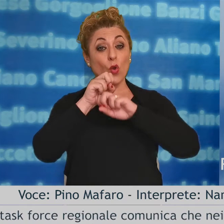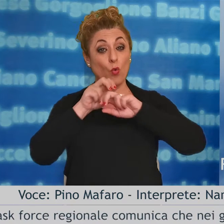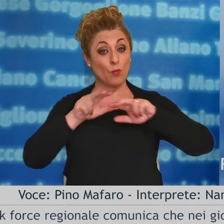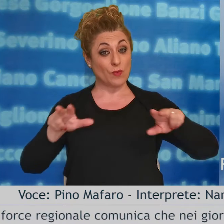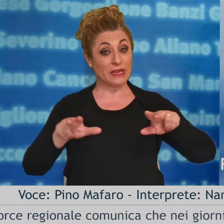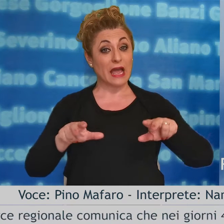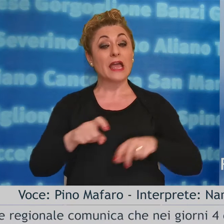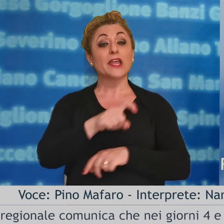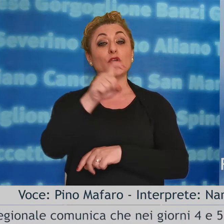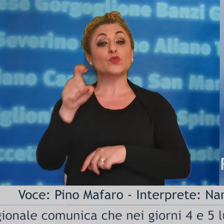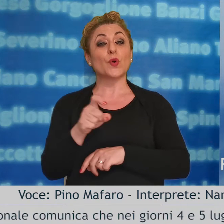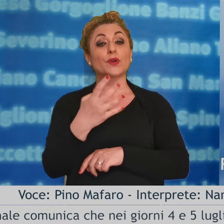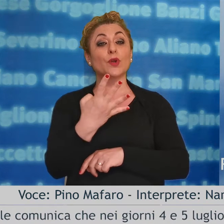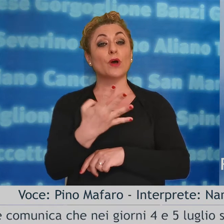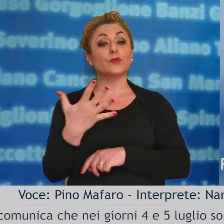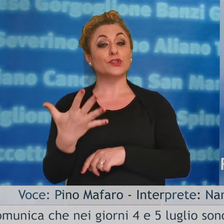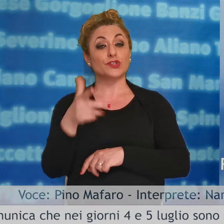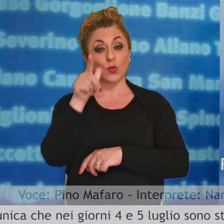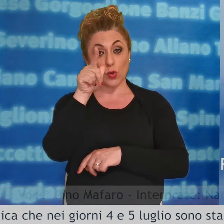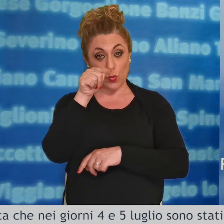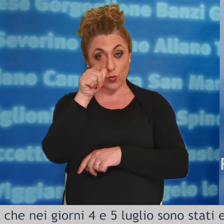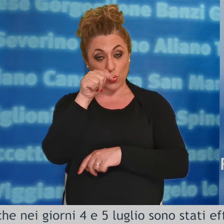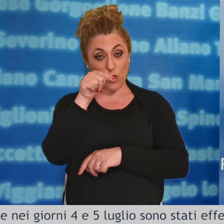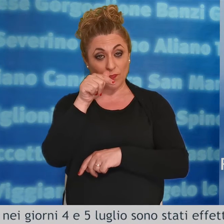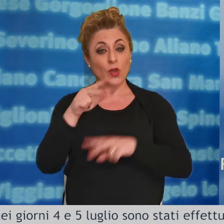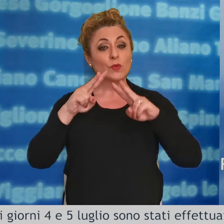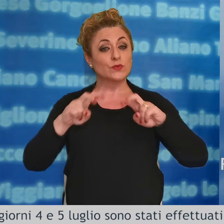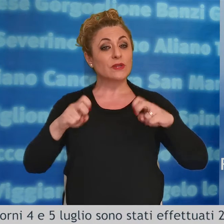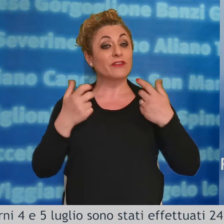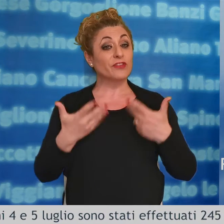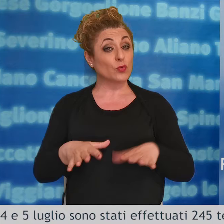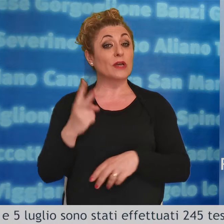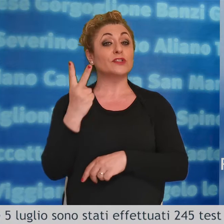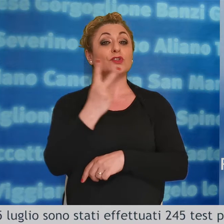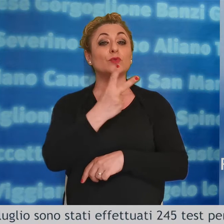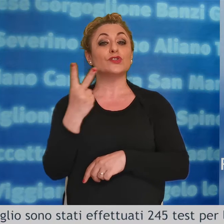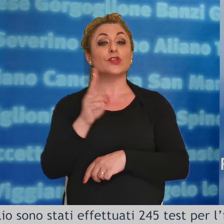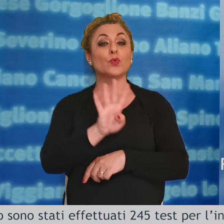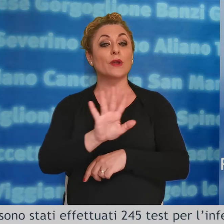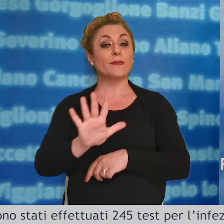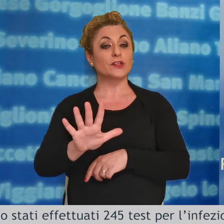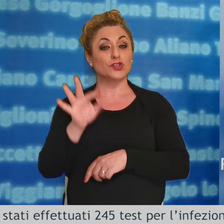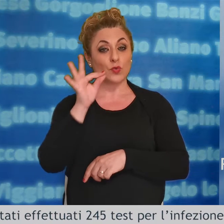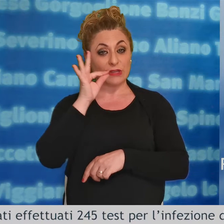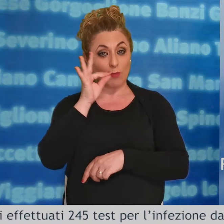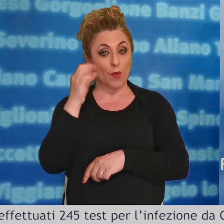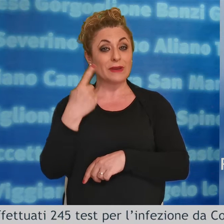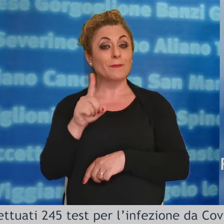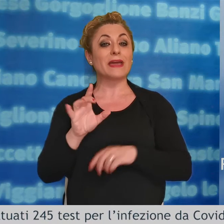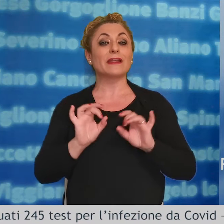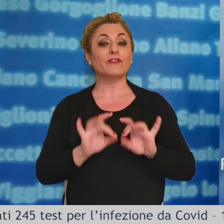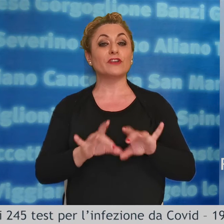comunica che nei giorni 4 e 5 luglio sono stati effettuati 245 test